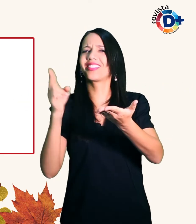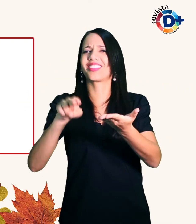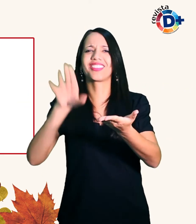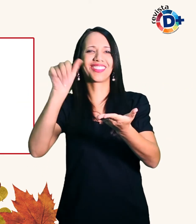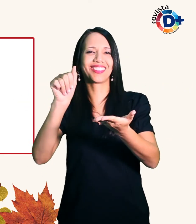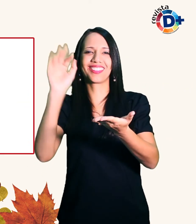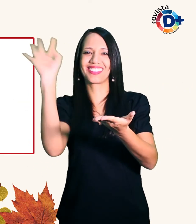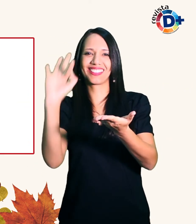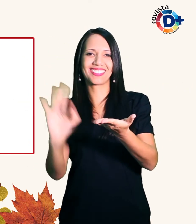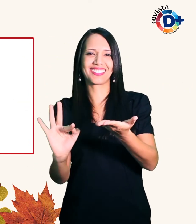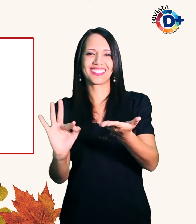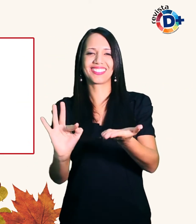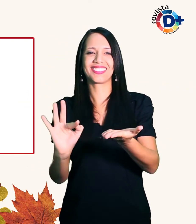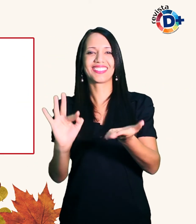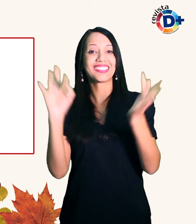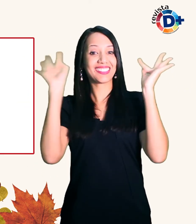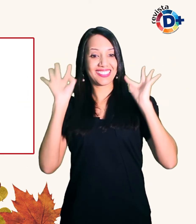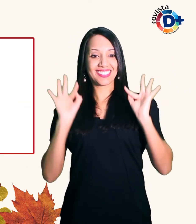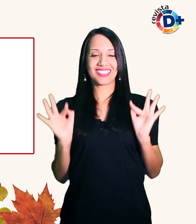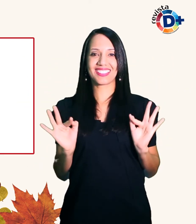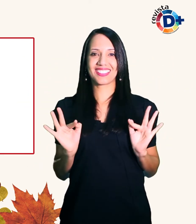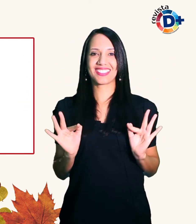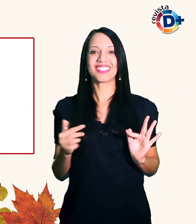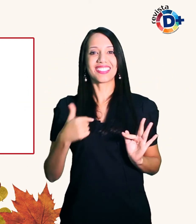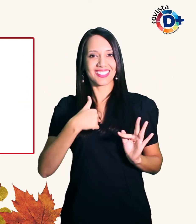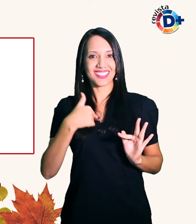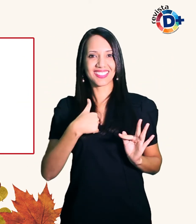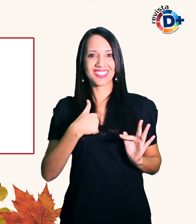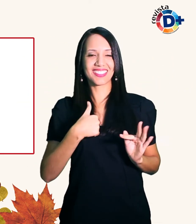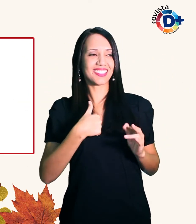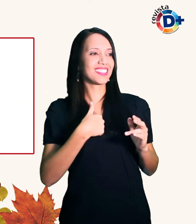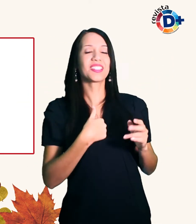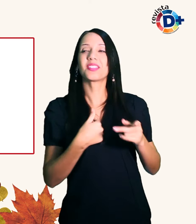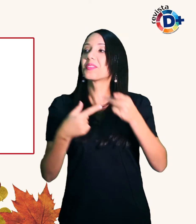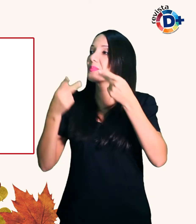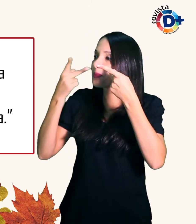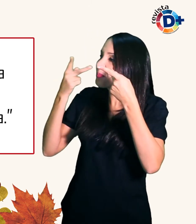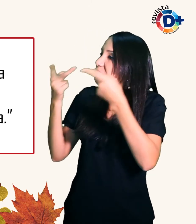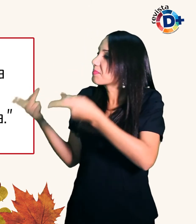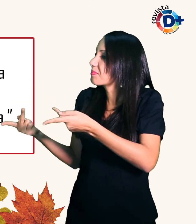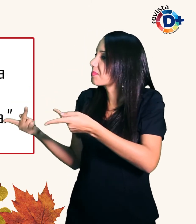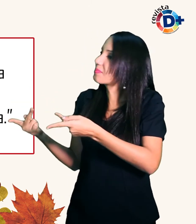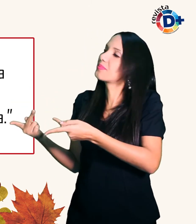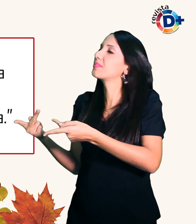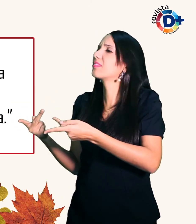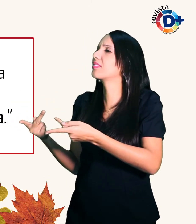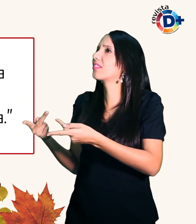Quando eu o visitei pela primeira vez ele me apresentou a casa integra